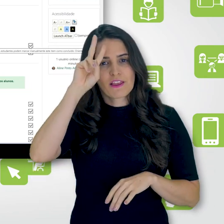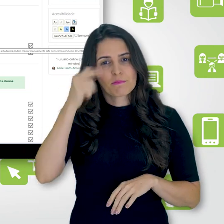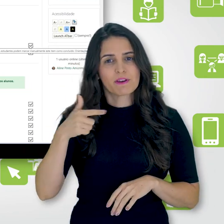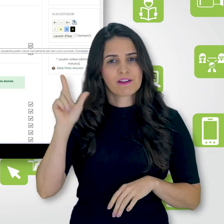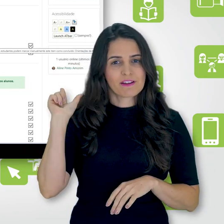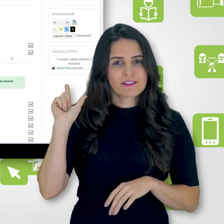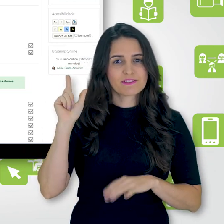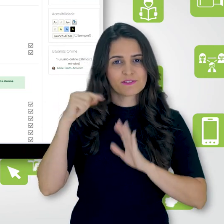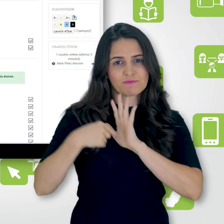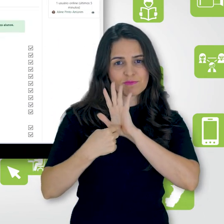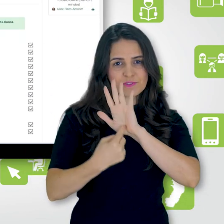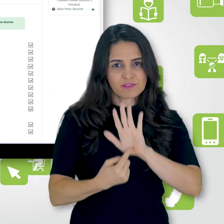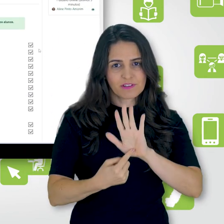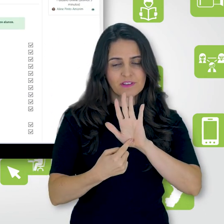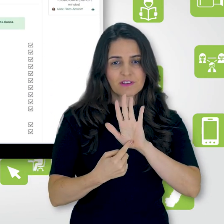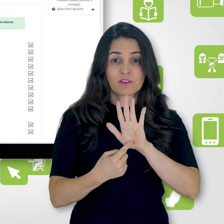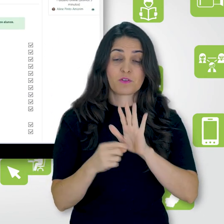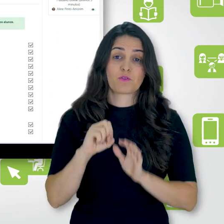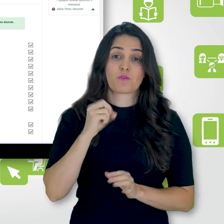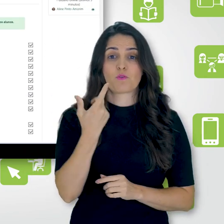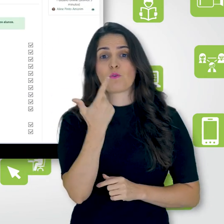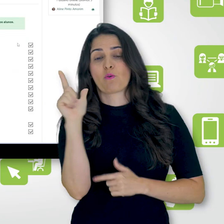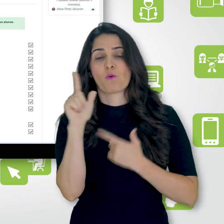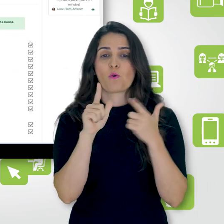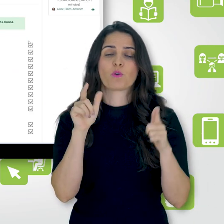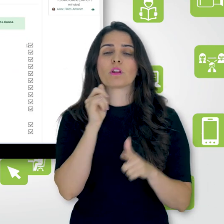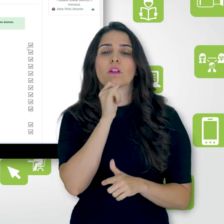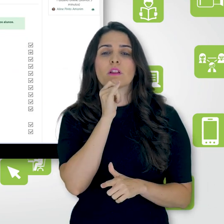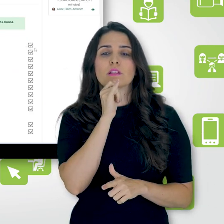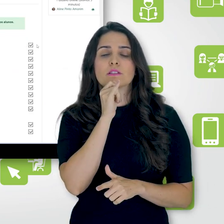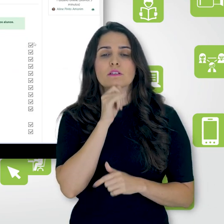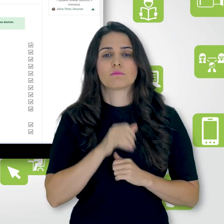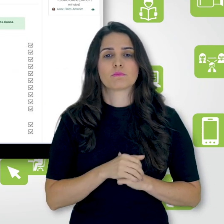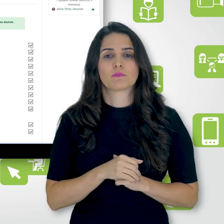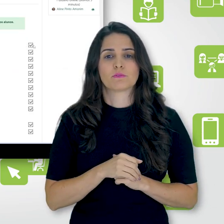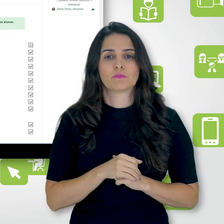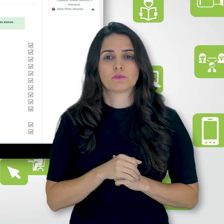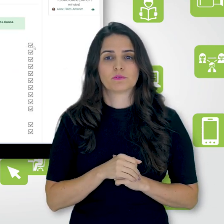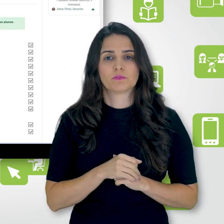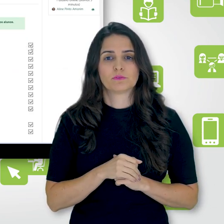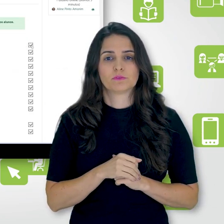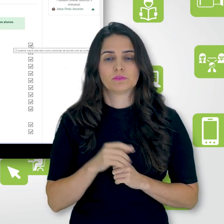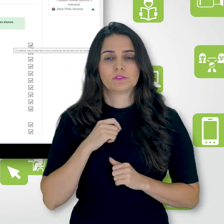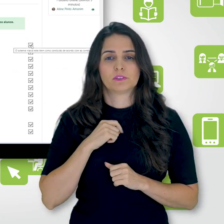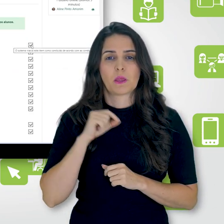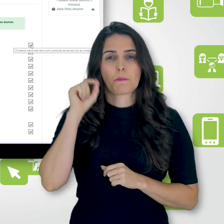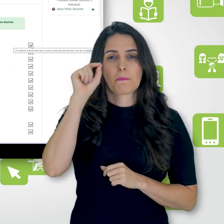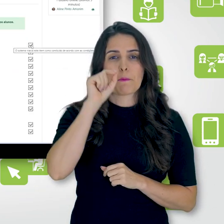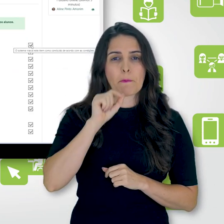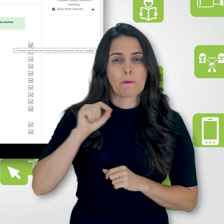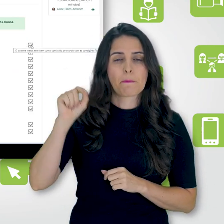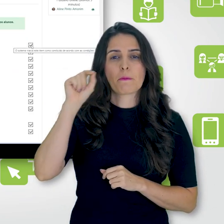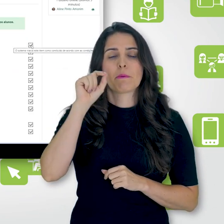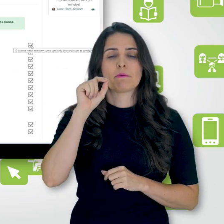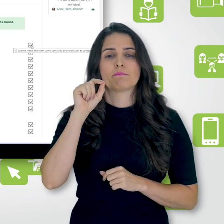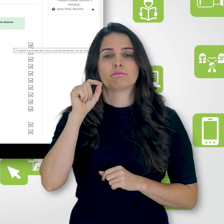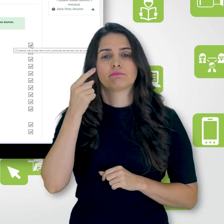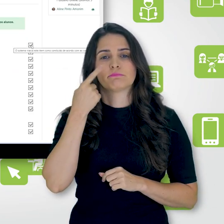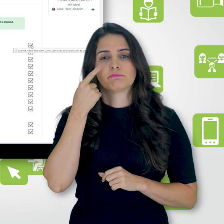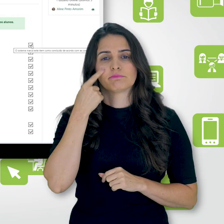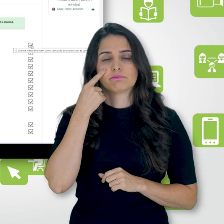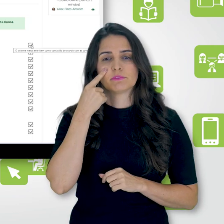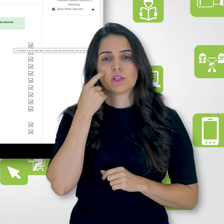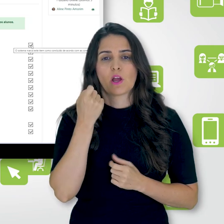te mostrei anteriormente, ou outros casos, como, por exemplo, este aqui com a borda pontilhada, que eu defini